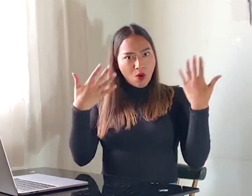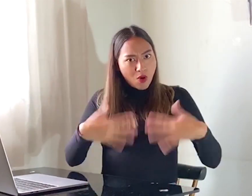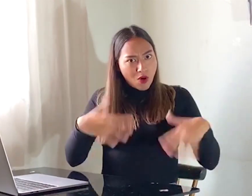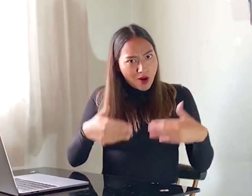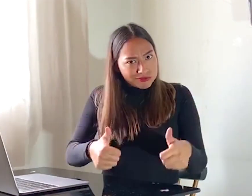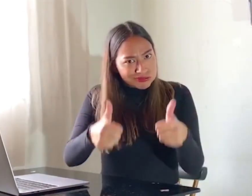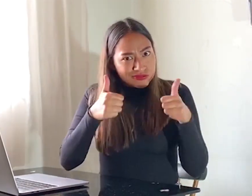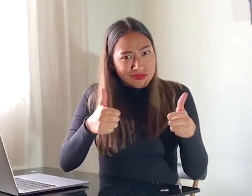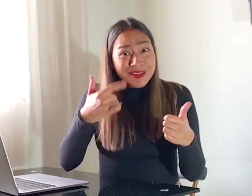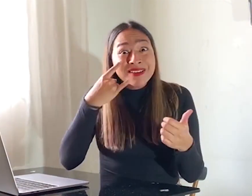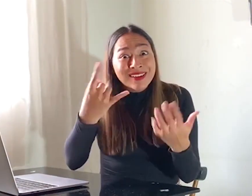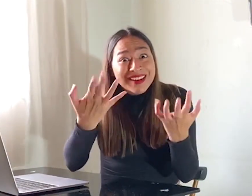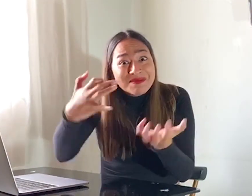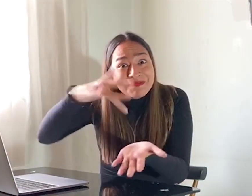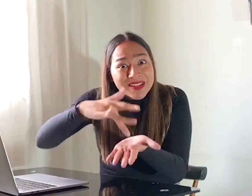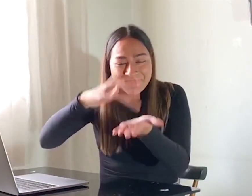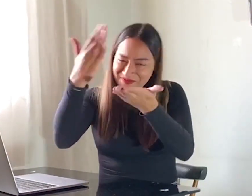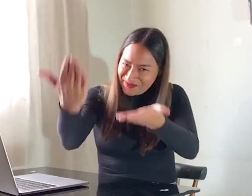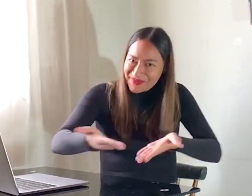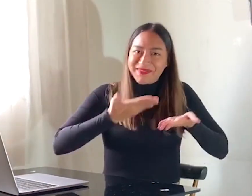Te invitamos a seguir aprendiendo la lengua de señas.